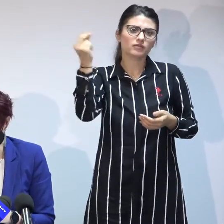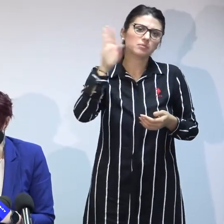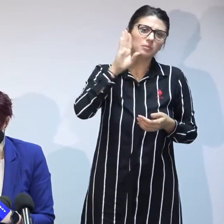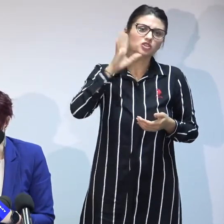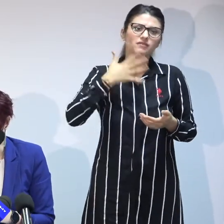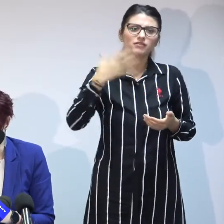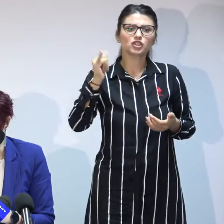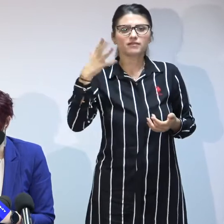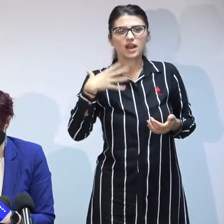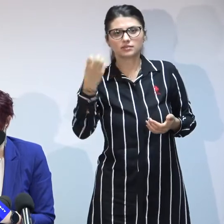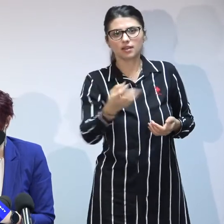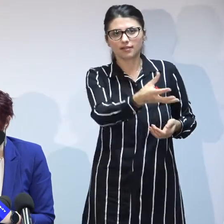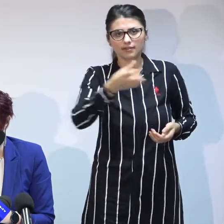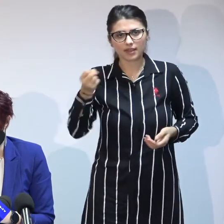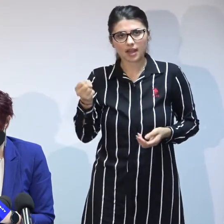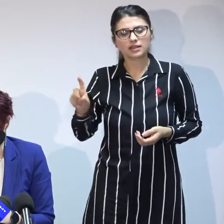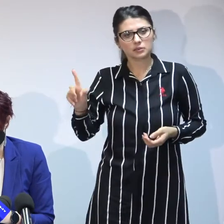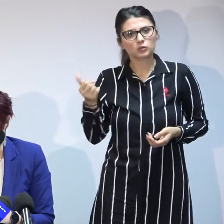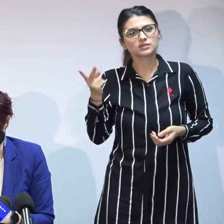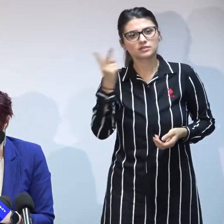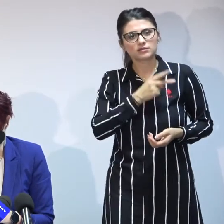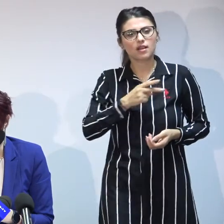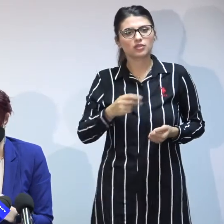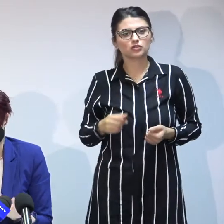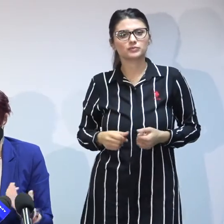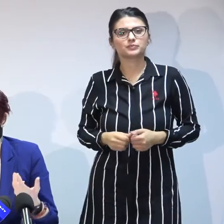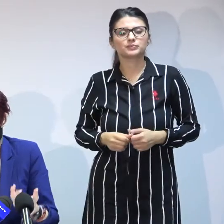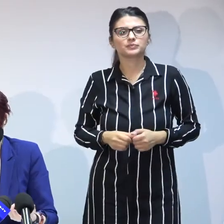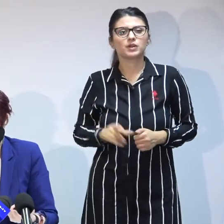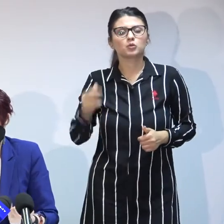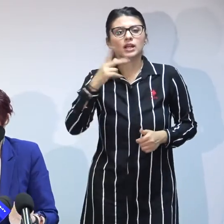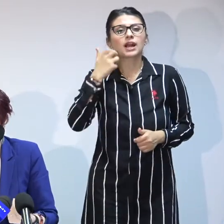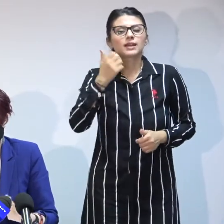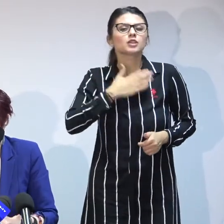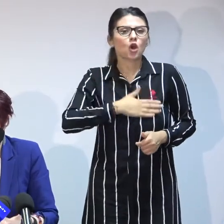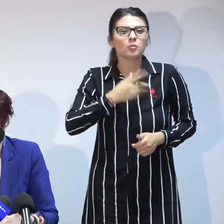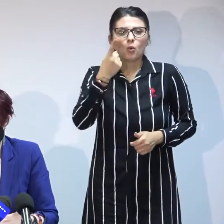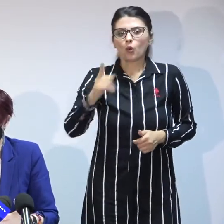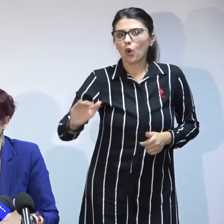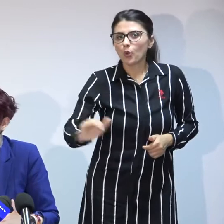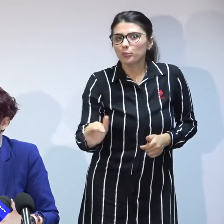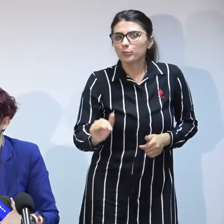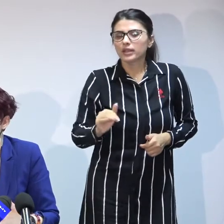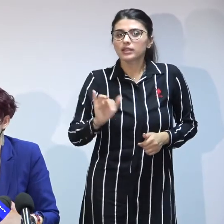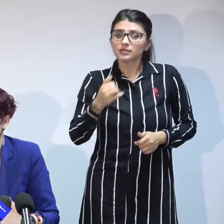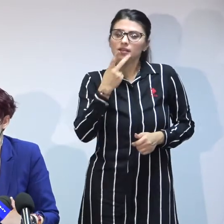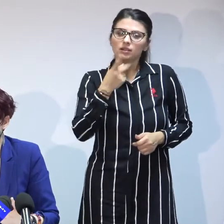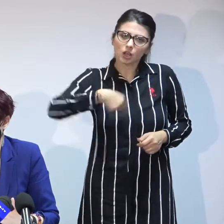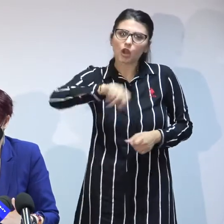trebuie să înțelegem că atunci când ne dorim un copil trebuie să vedem dincolo de